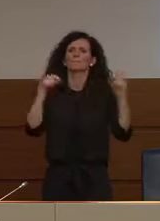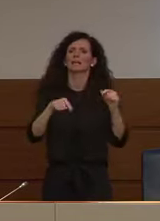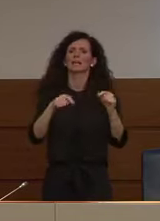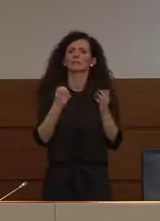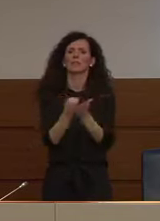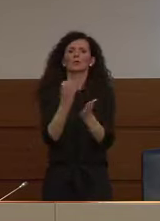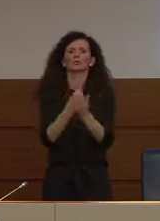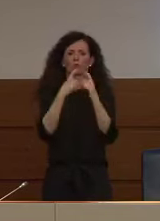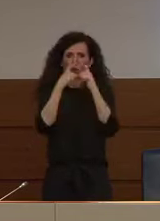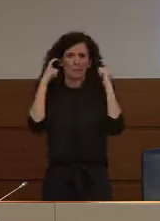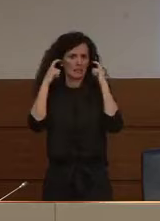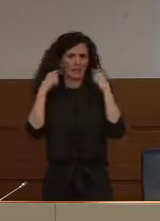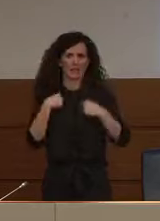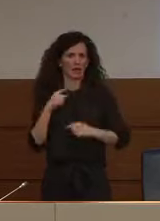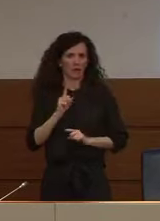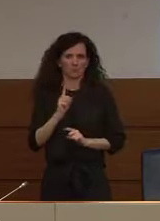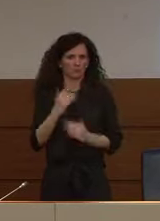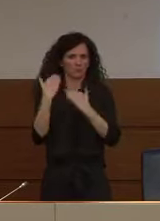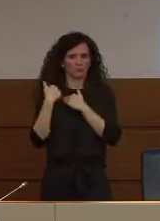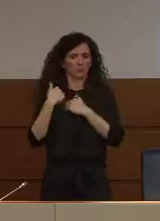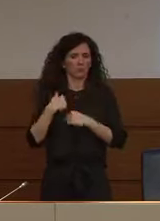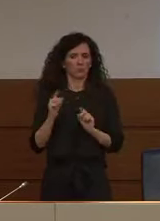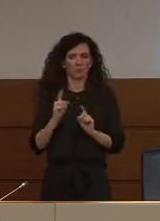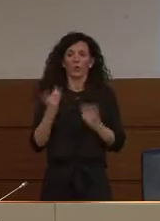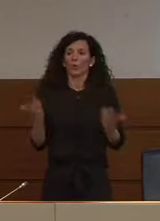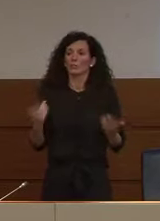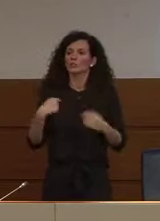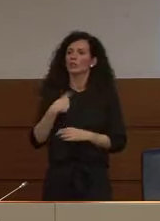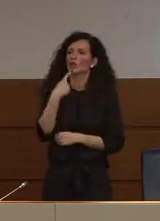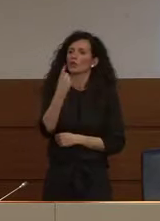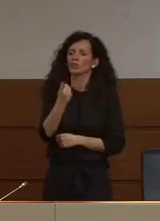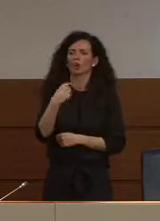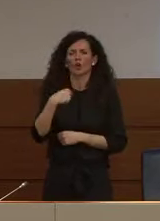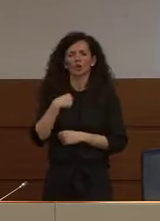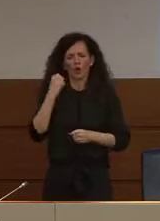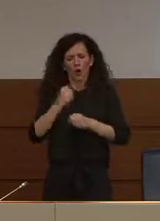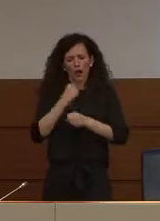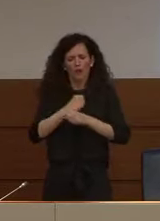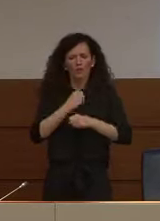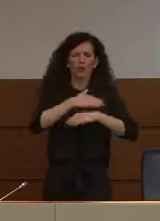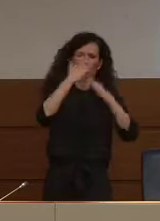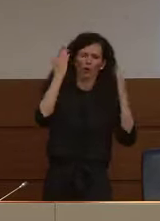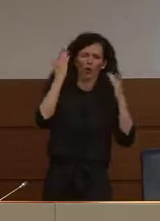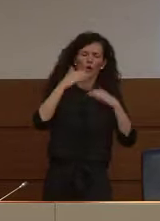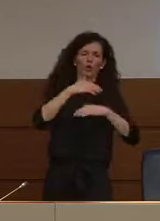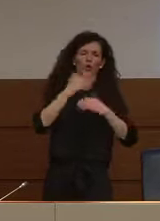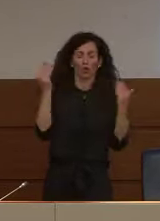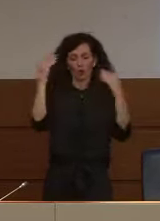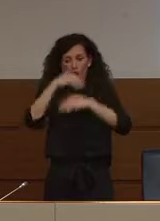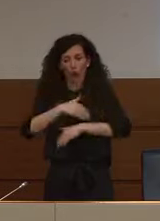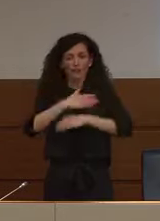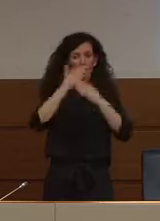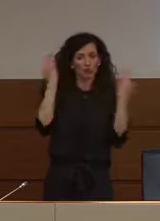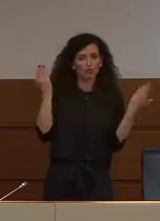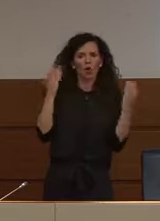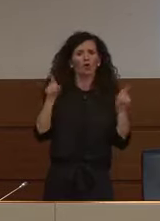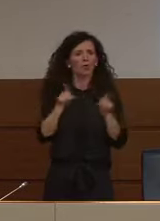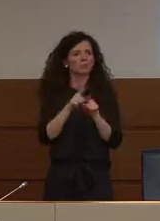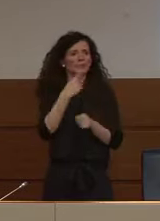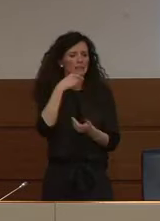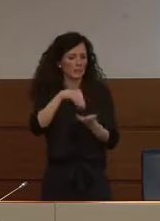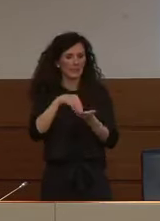produzione delle mascherine quindi le dico io lavoro notte e giorno come lavorano notte e giorno tutti quelli che sono qui